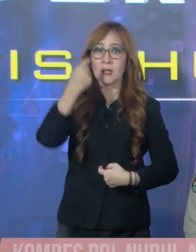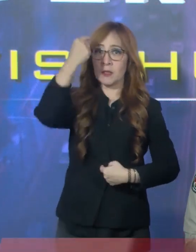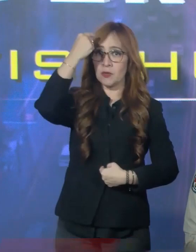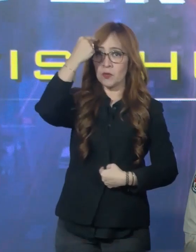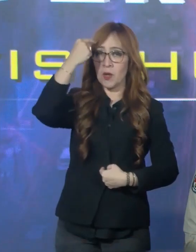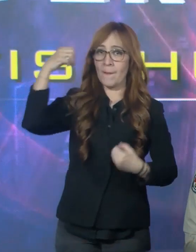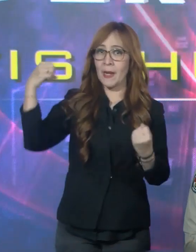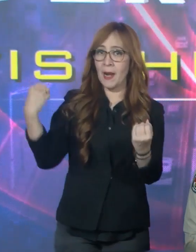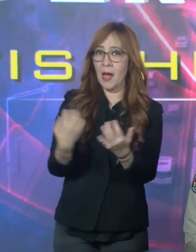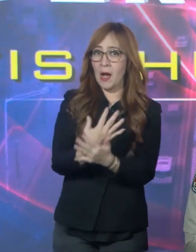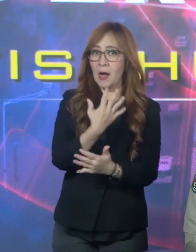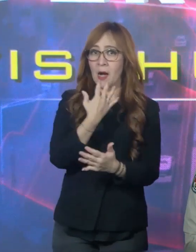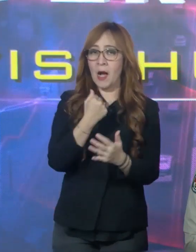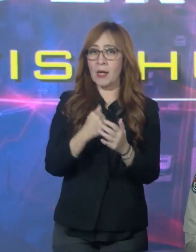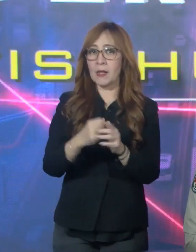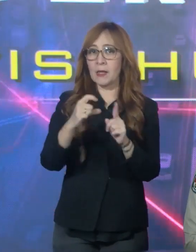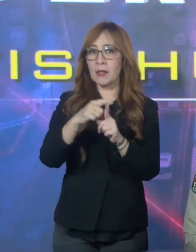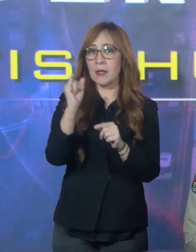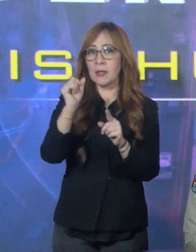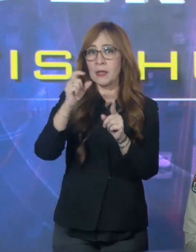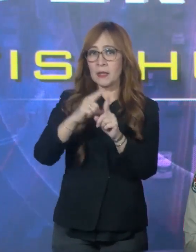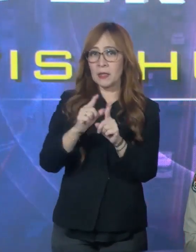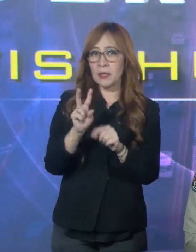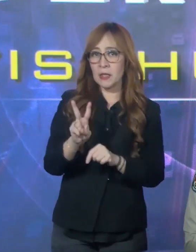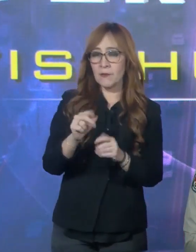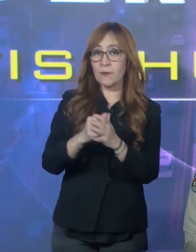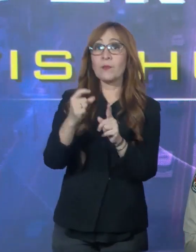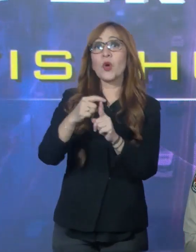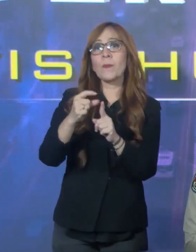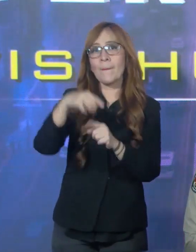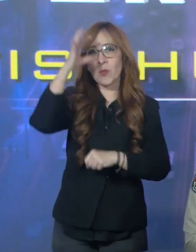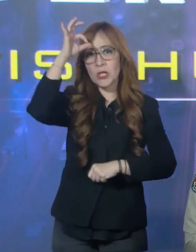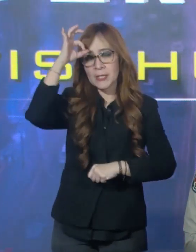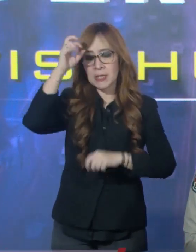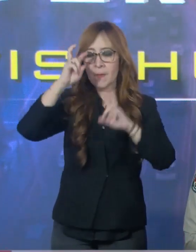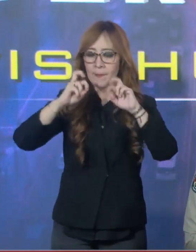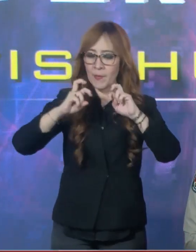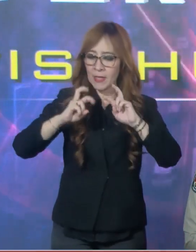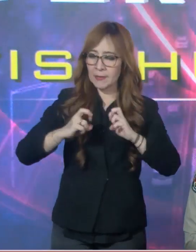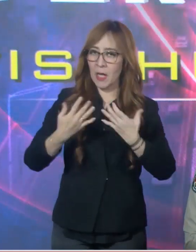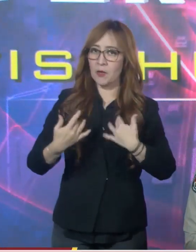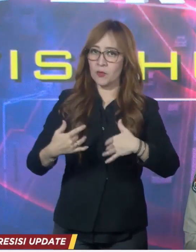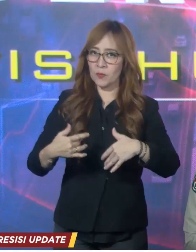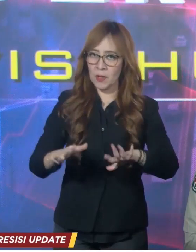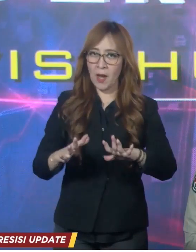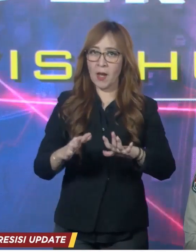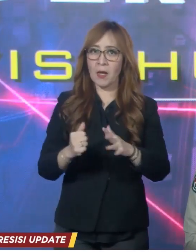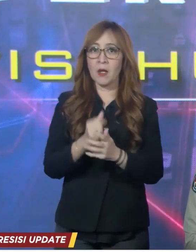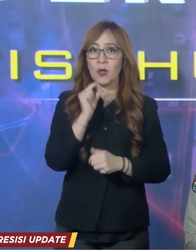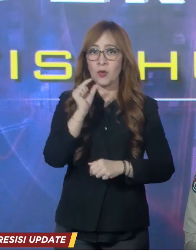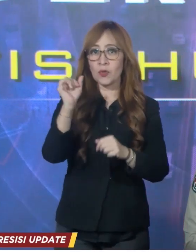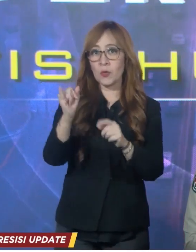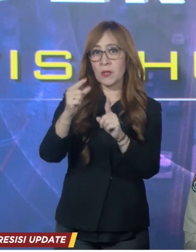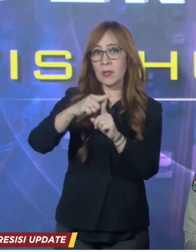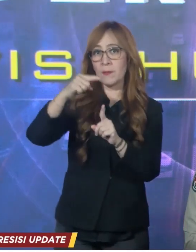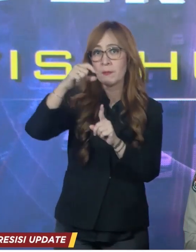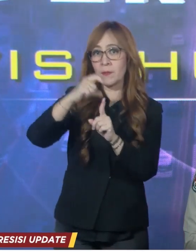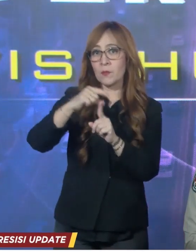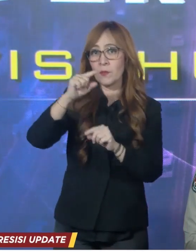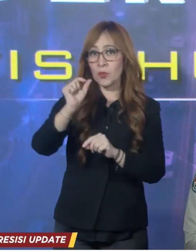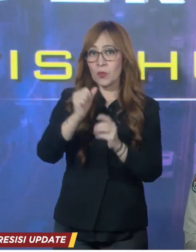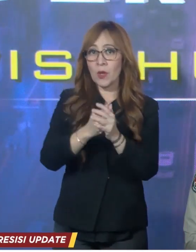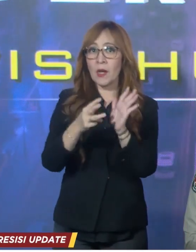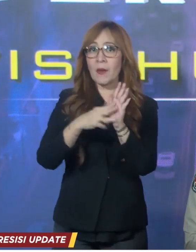terduga pelanggar ke Dipropam PORI. Pemeriksaan telah dilakukan terhadap IPTU MIP,